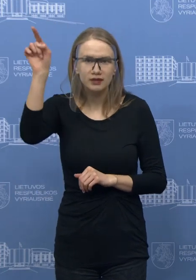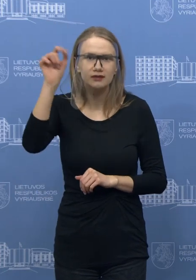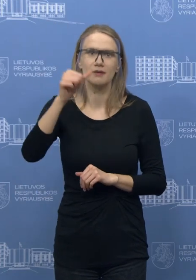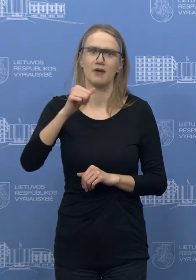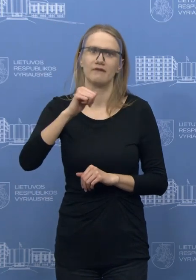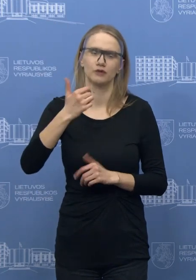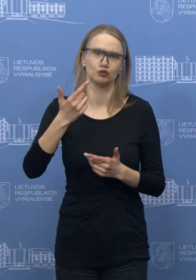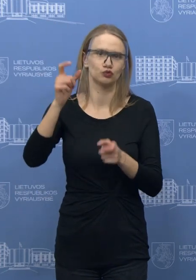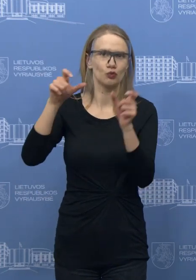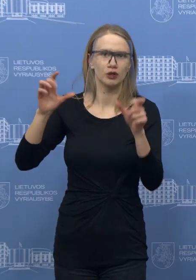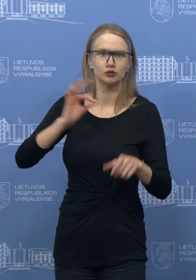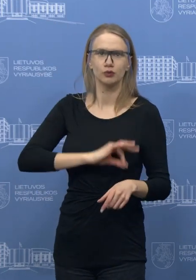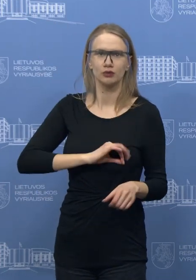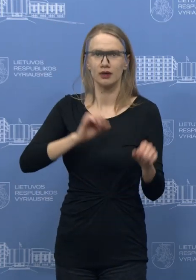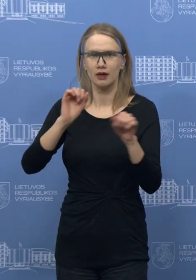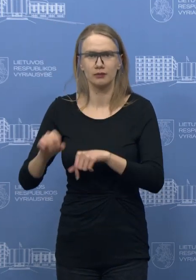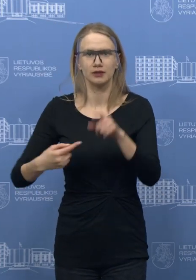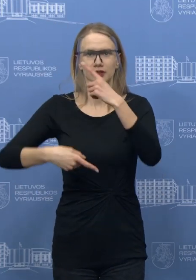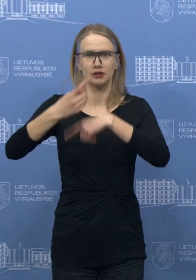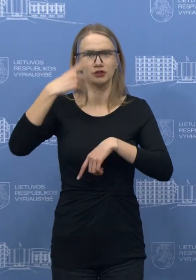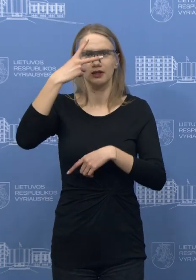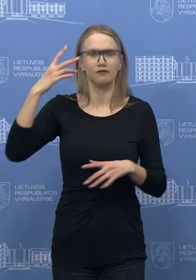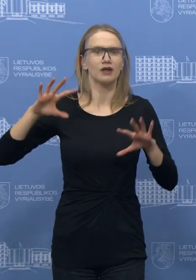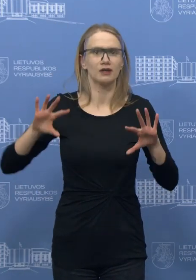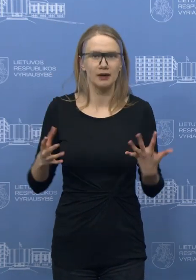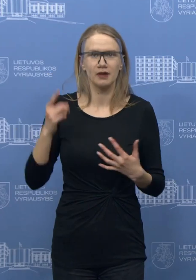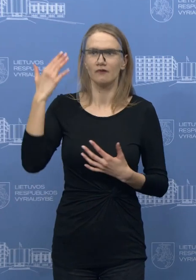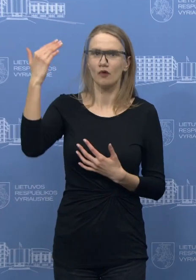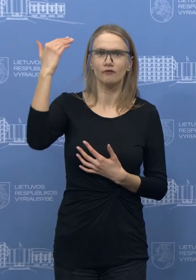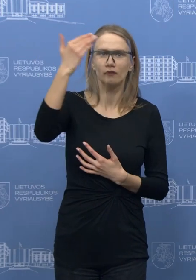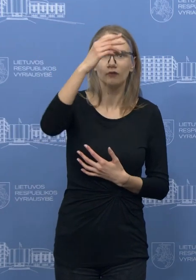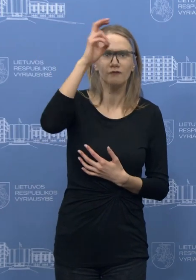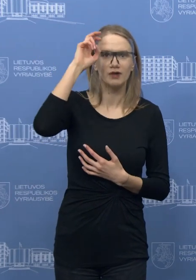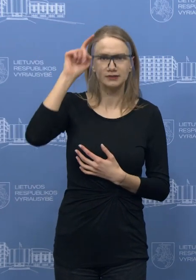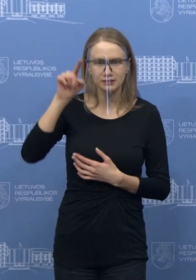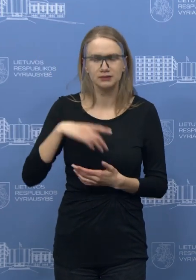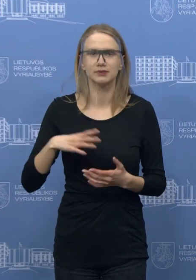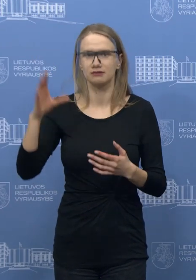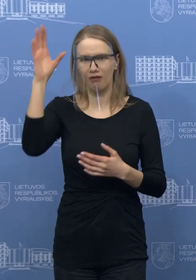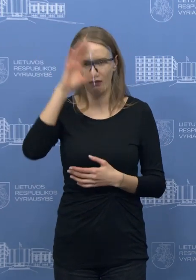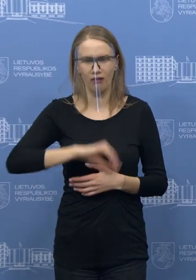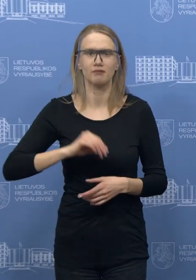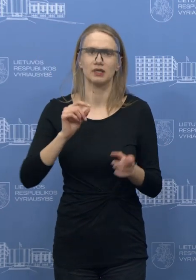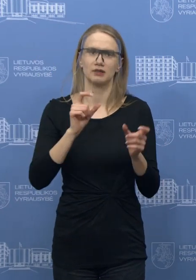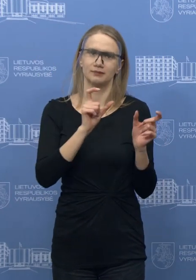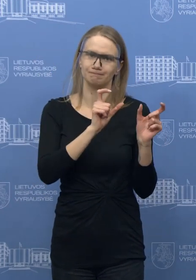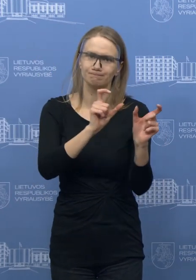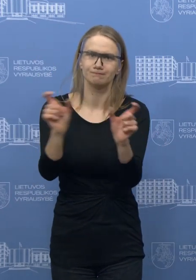gyventojai, mūsų gyventojai, mūsų grįžtintys piliečiai, to šalis taiko tikrai mano galva pakankamas griežtas